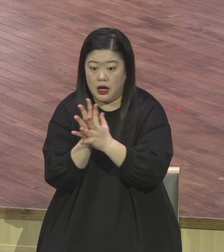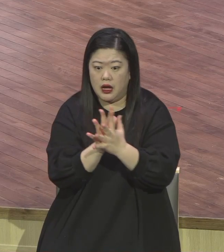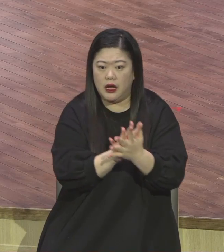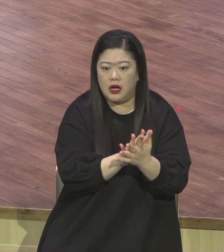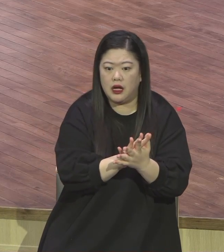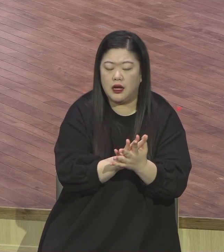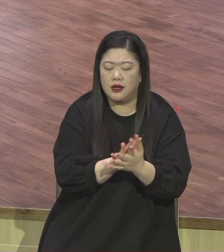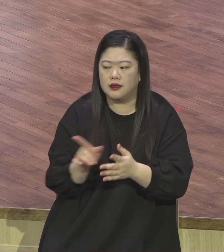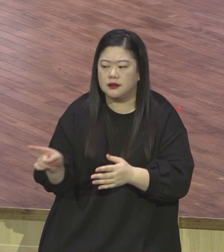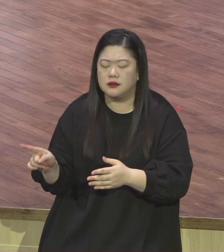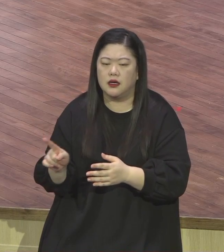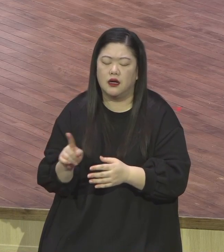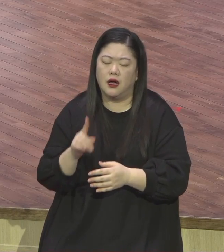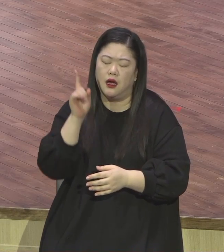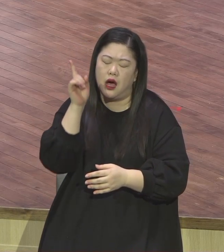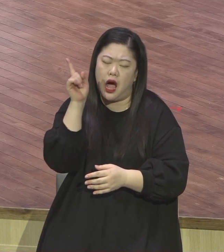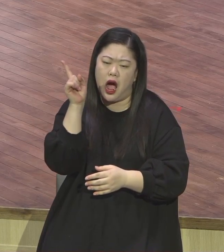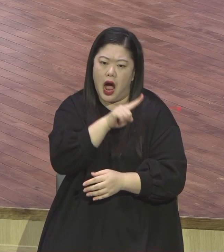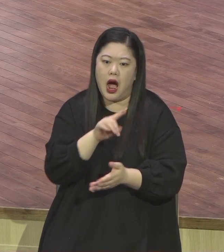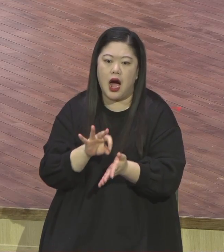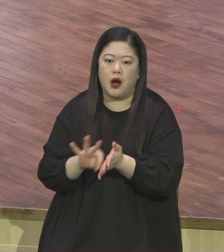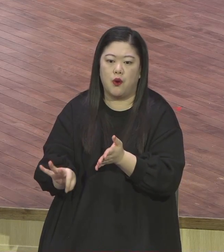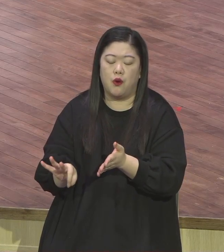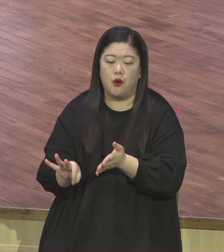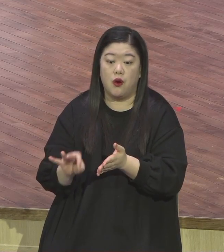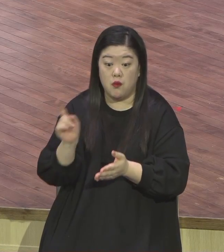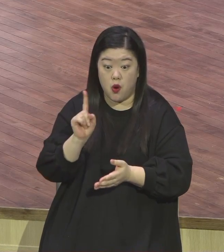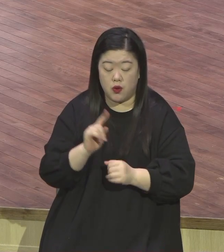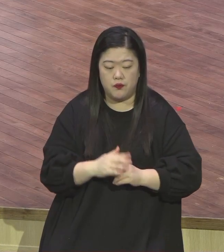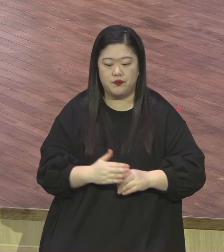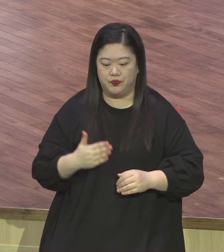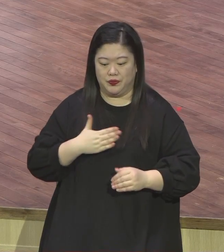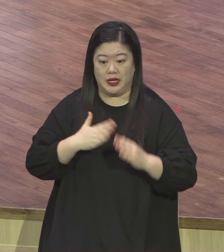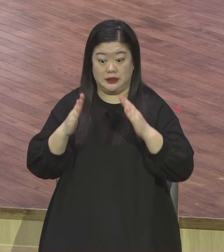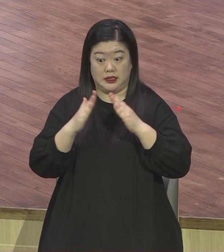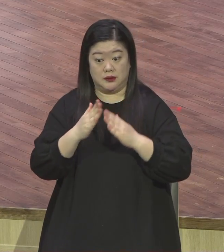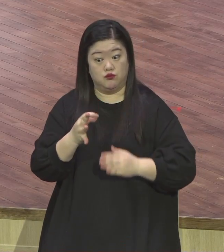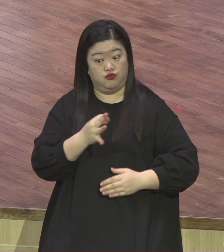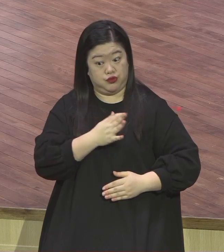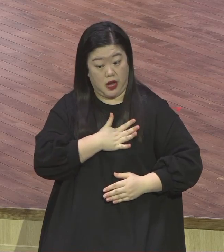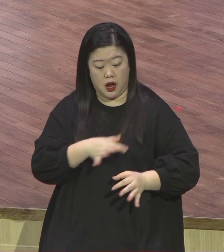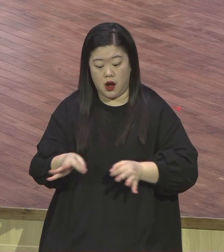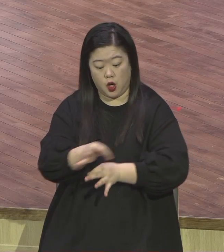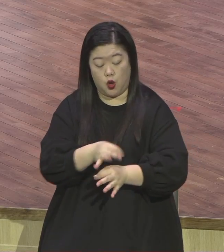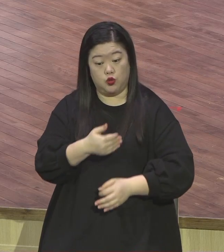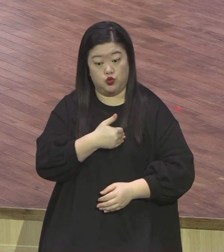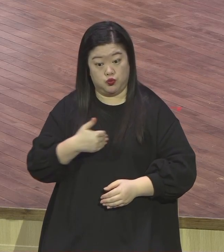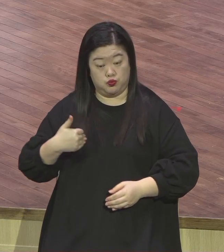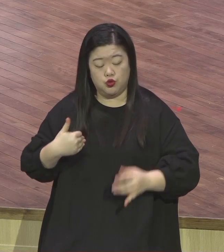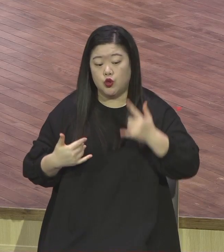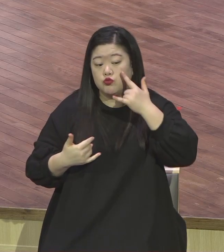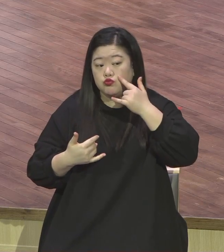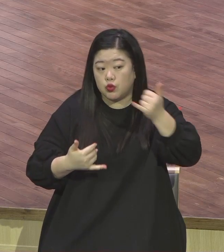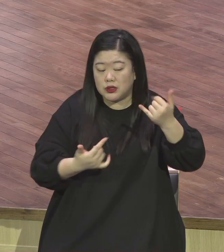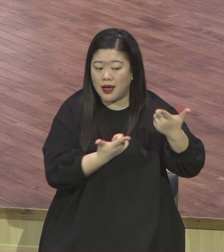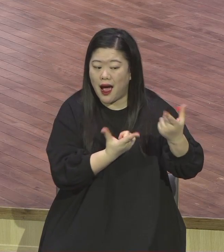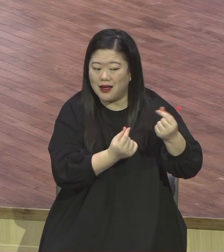충분히 부모님을 모실 수 있는 재산도 있고 잘 사는 사람이 부모님 모시기 싫으니까 뭐라고